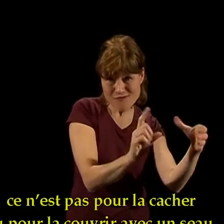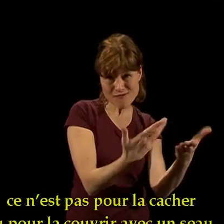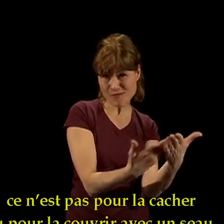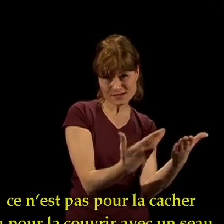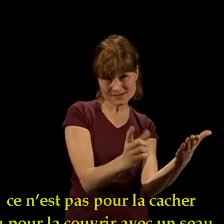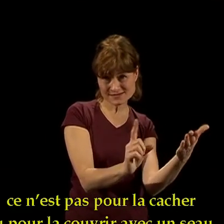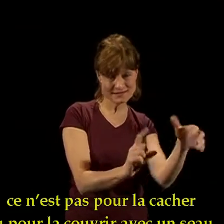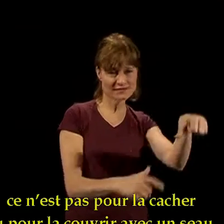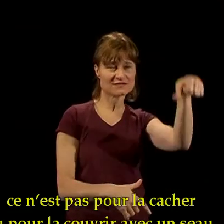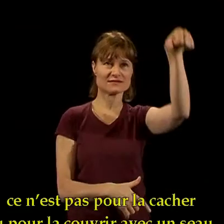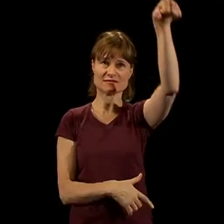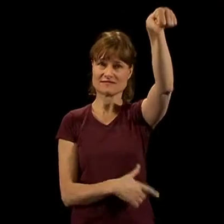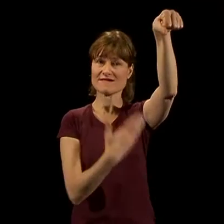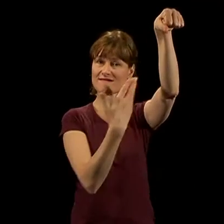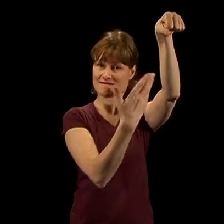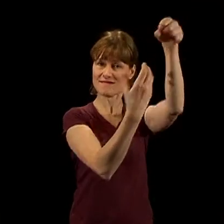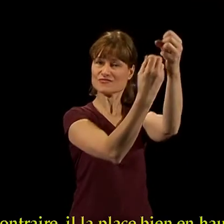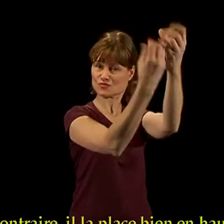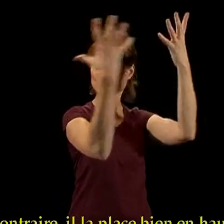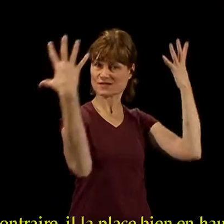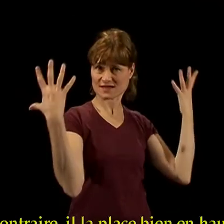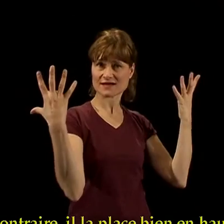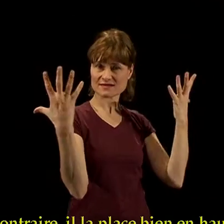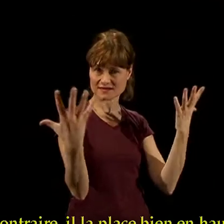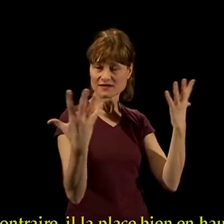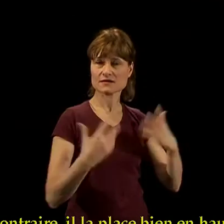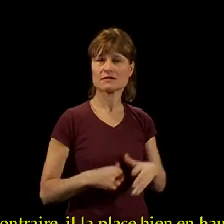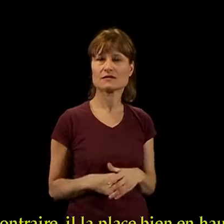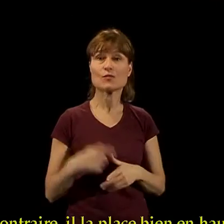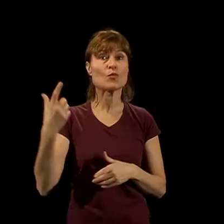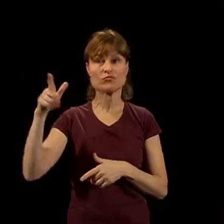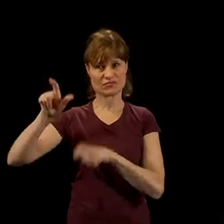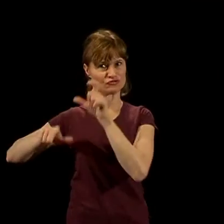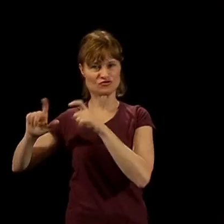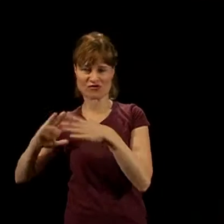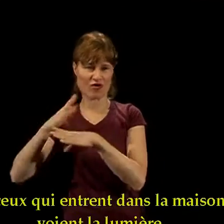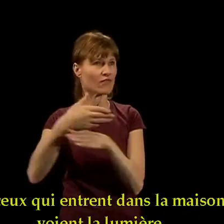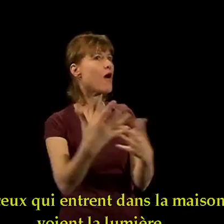« contraire, il la place bien en haut et ceux qui entrent dans la maison voient la lumière.